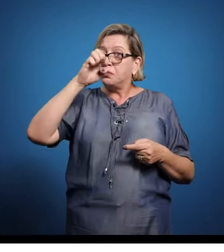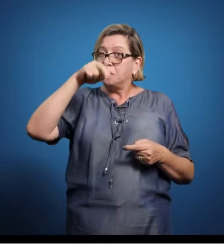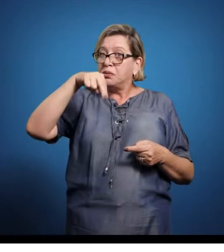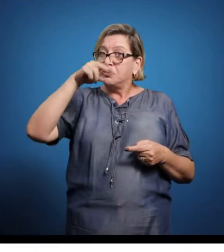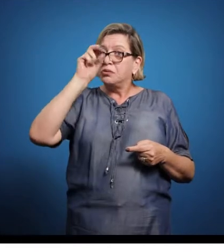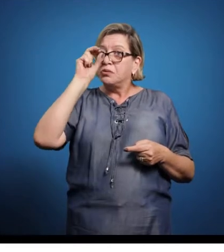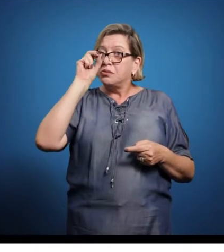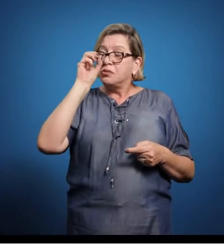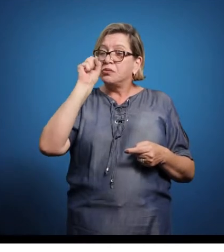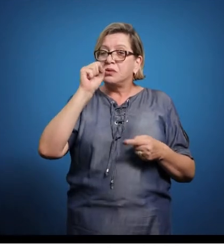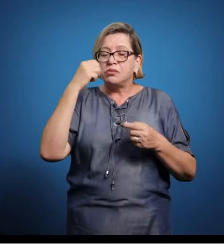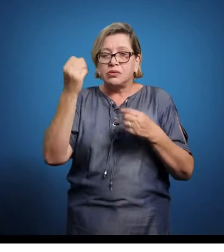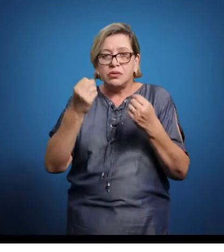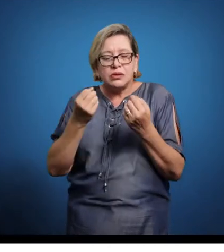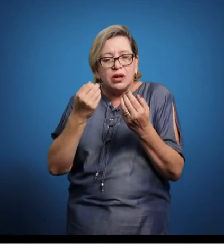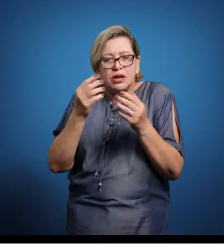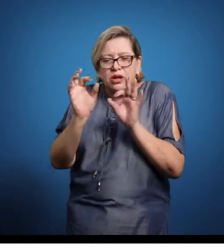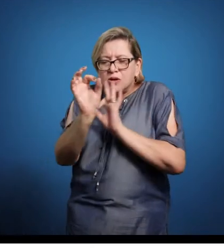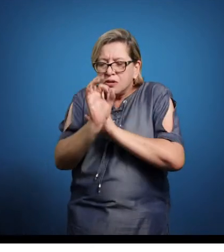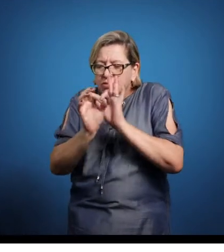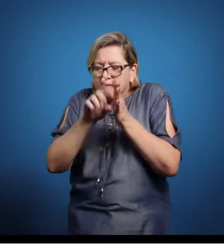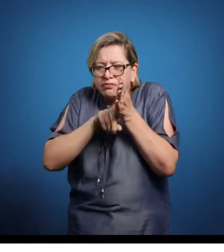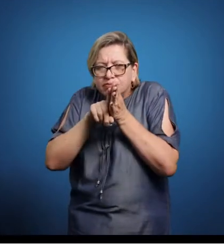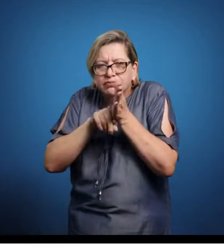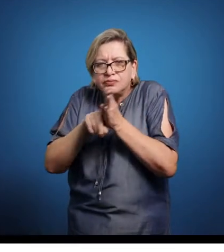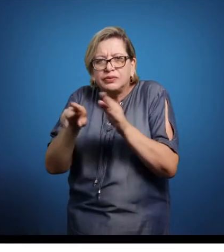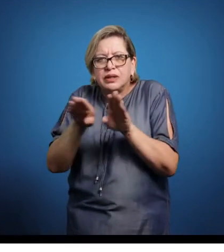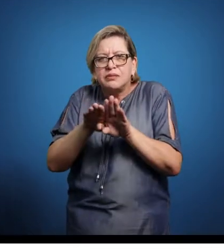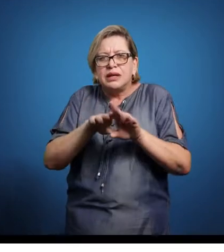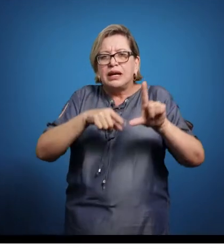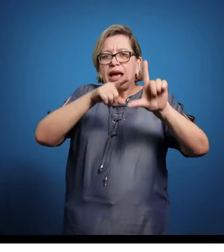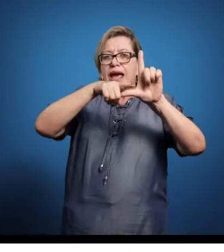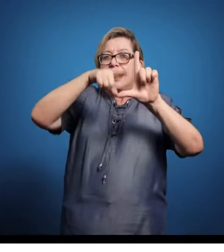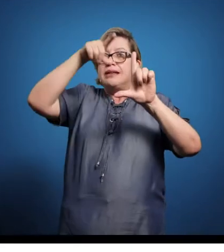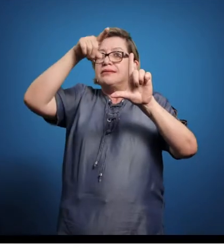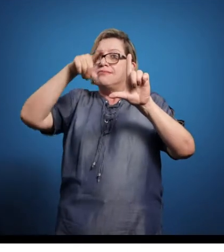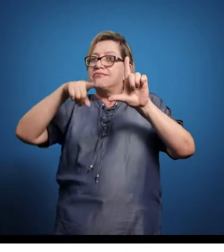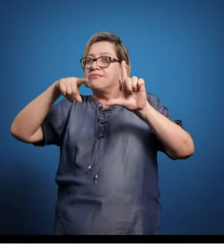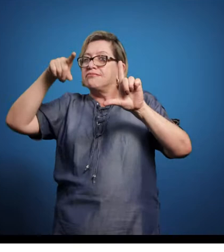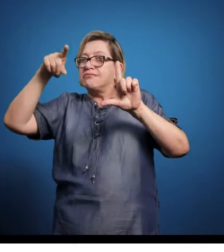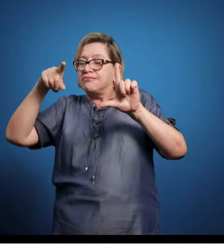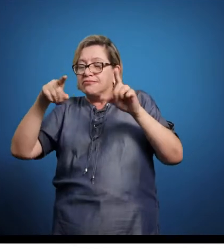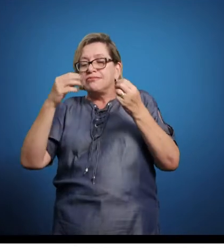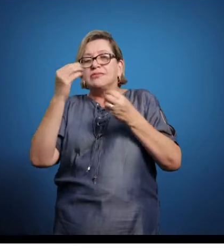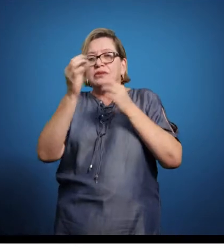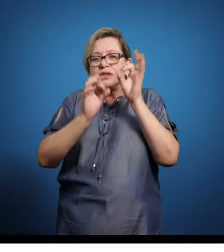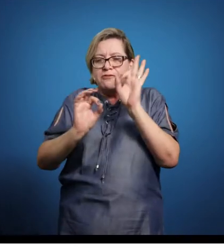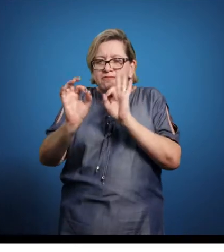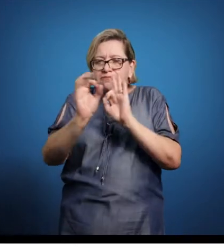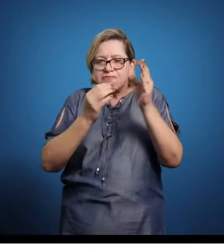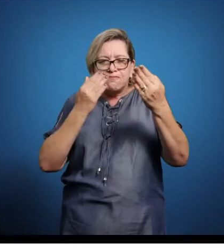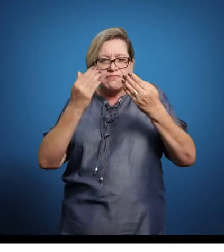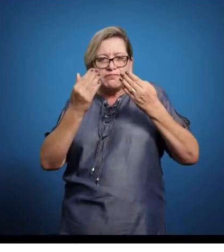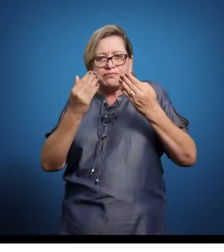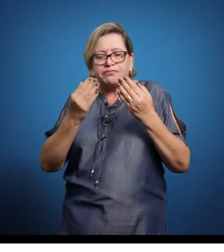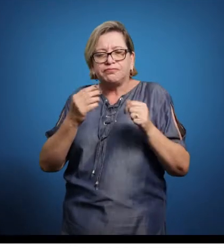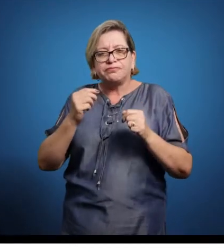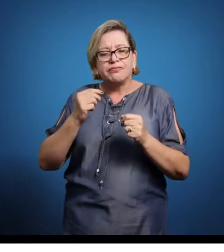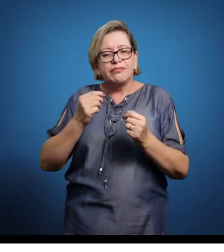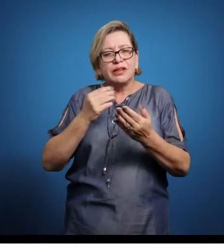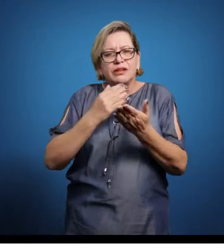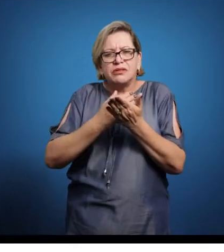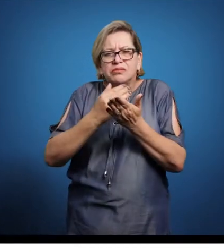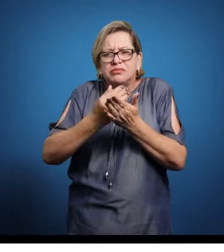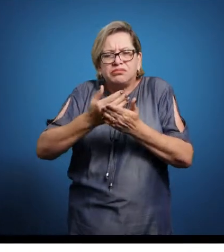coleta de dados, estatística, toda a organização estrutural. E isso começou